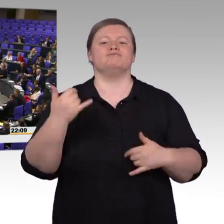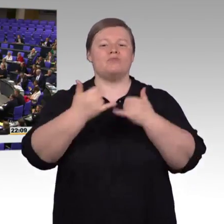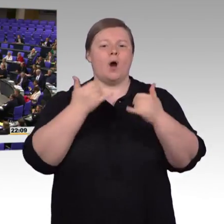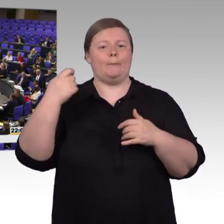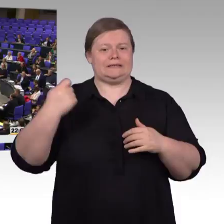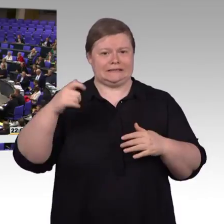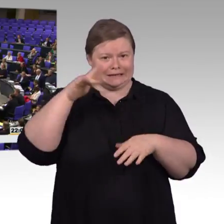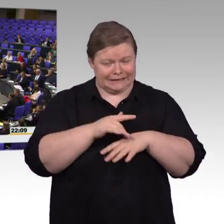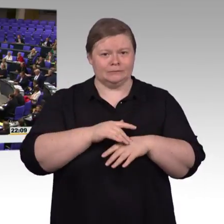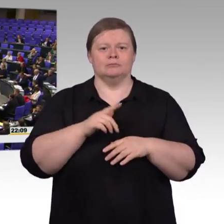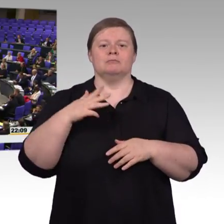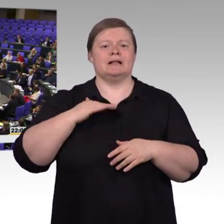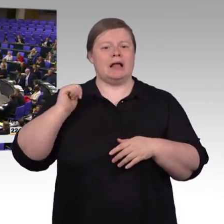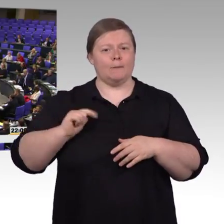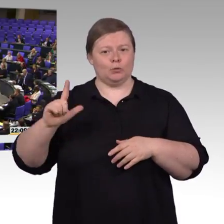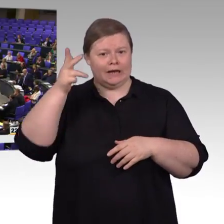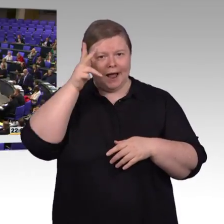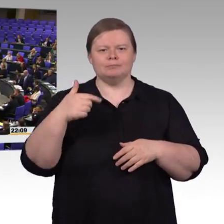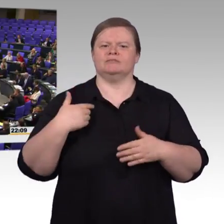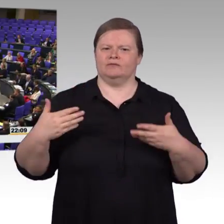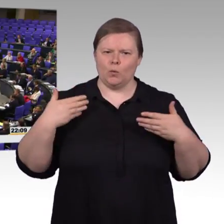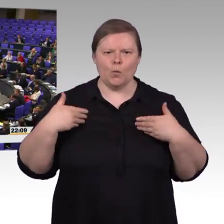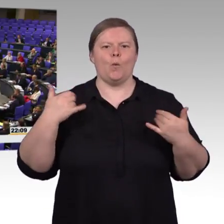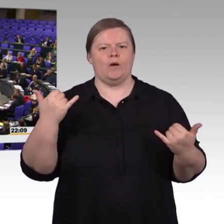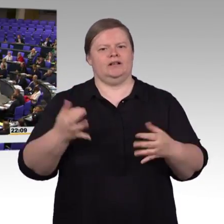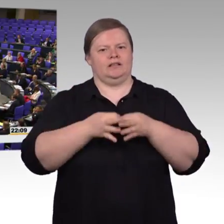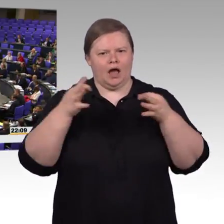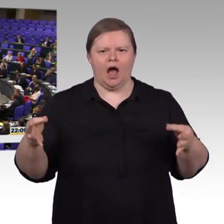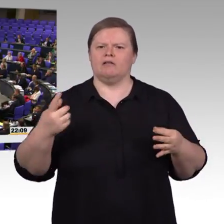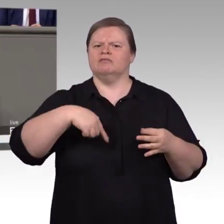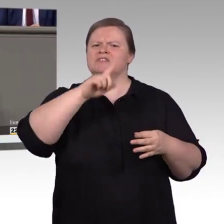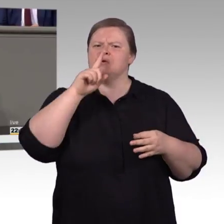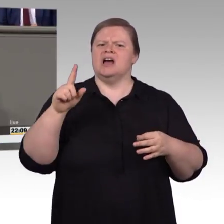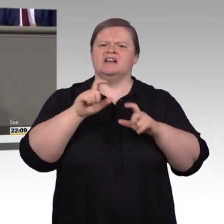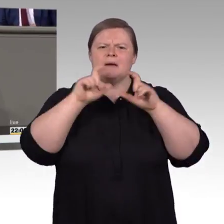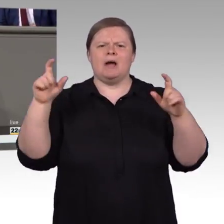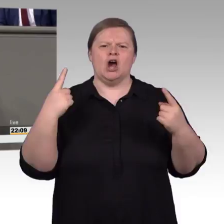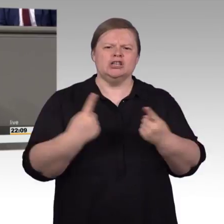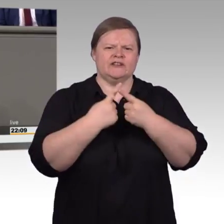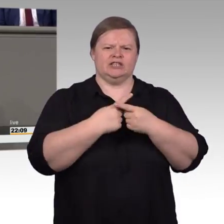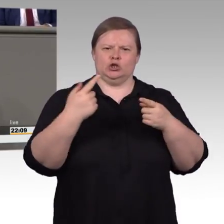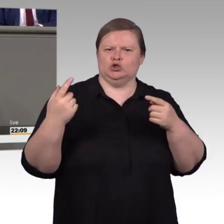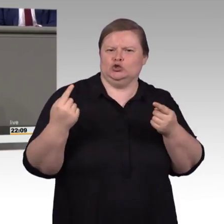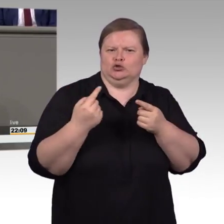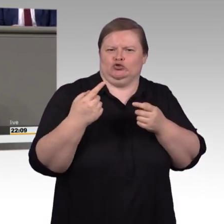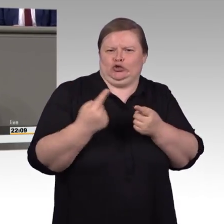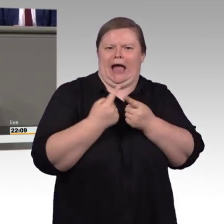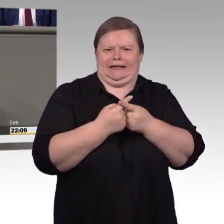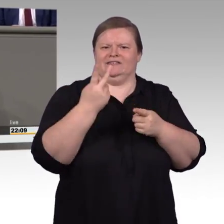schon Meine Damen und Herren!